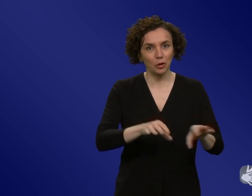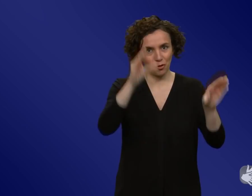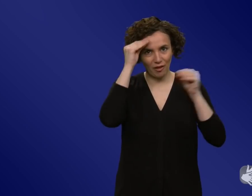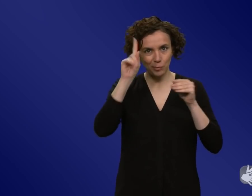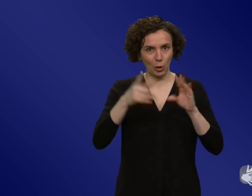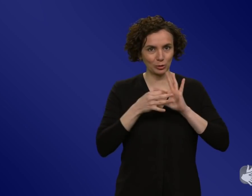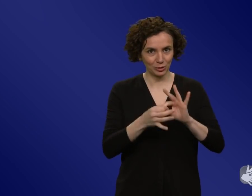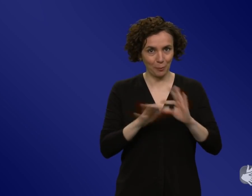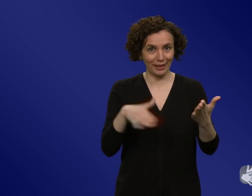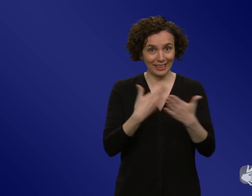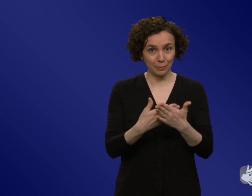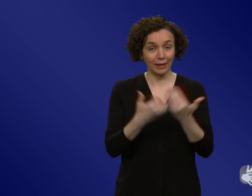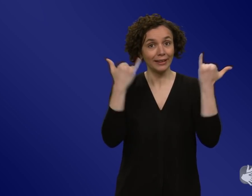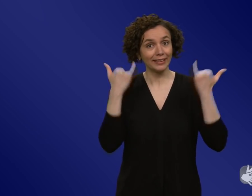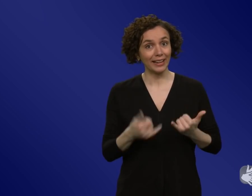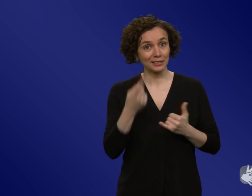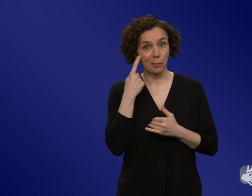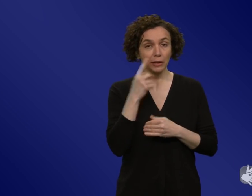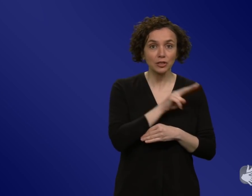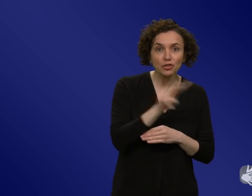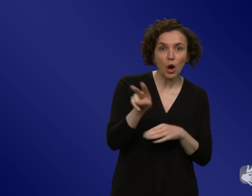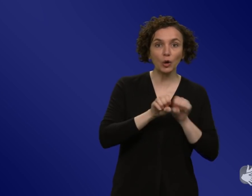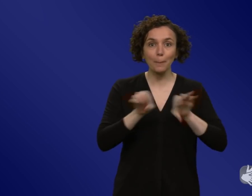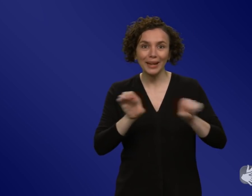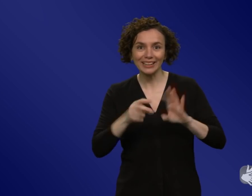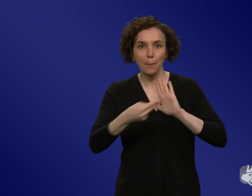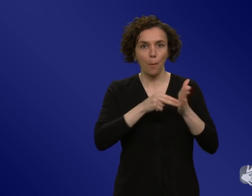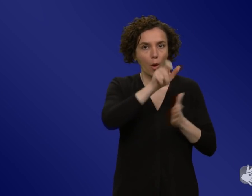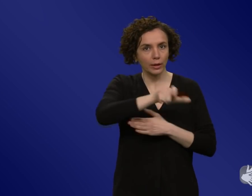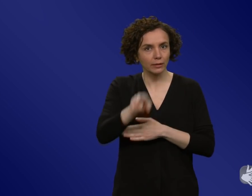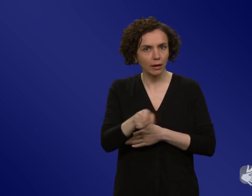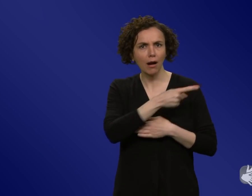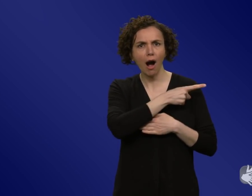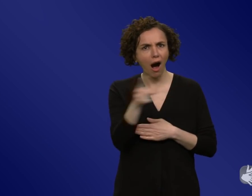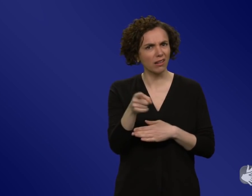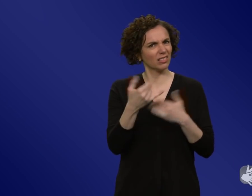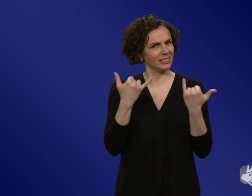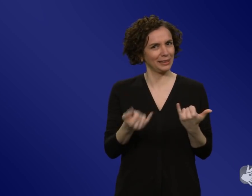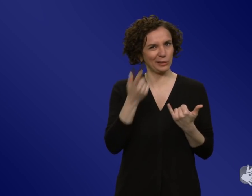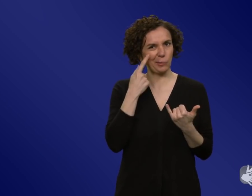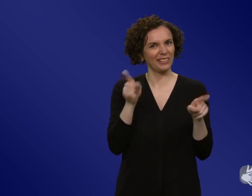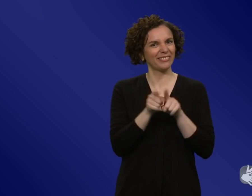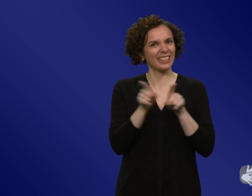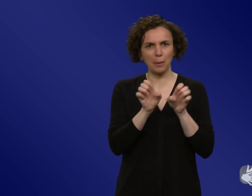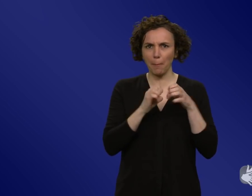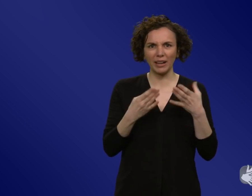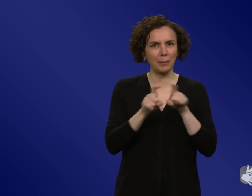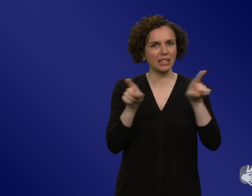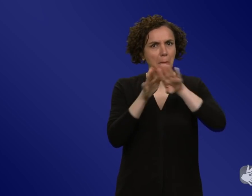so umguckt, dann ist für viele in den Medien und der Politik die Pandemie kein Thema mehr, obwohl die Inzidenzen ja nun noch längst nicht im Bereich der ersten Wellen liegen.